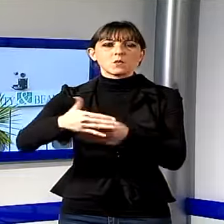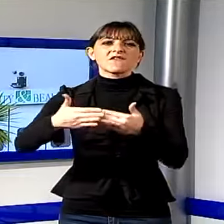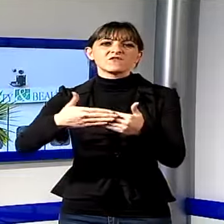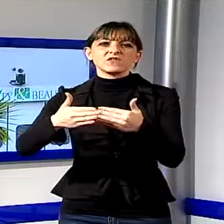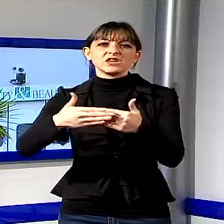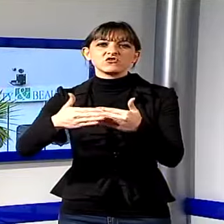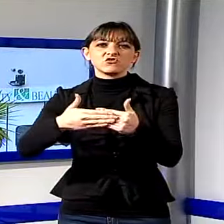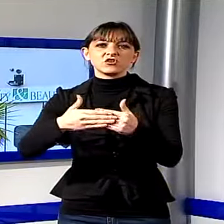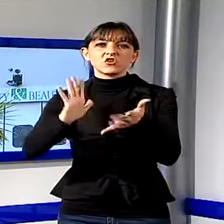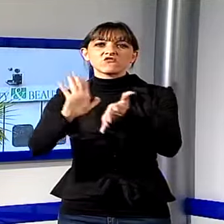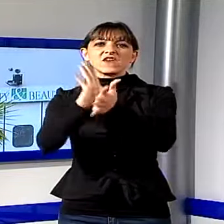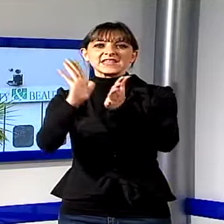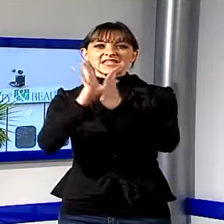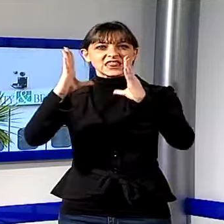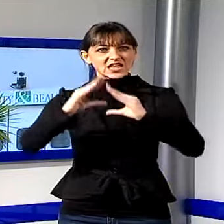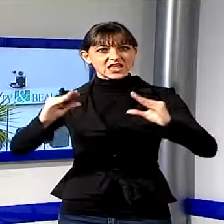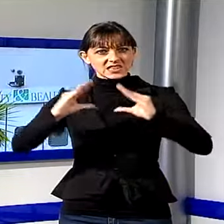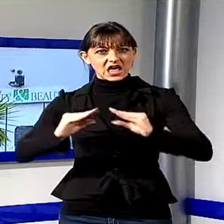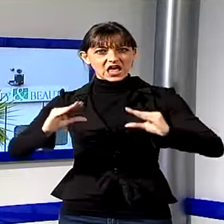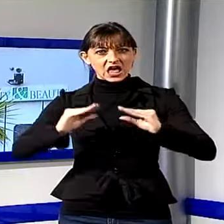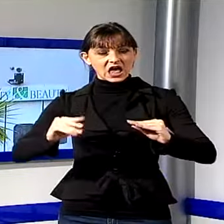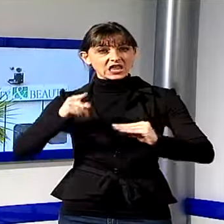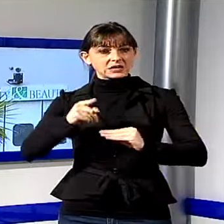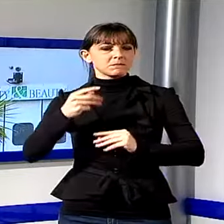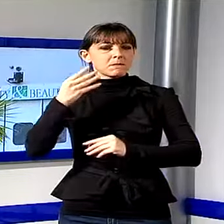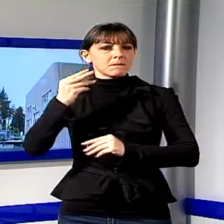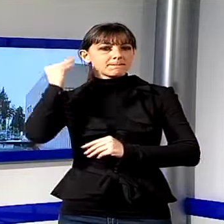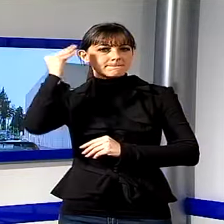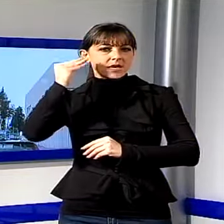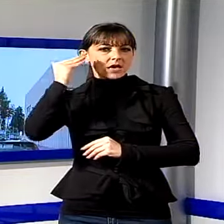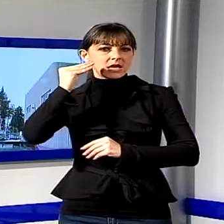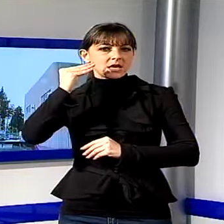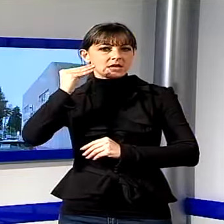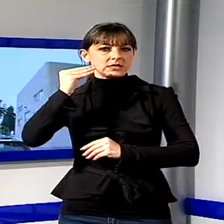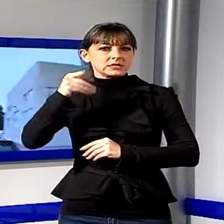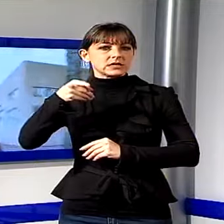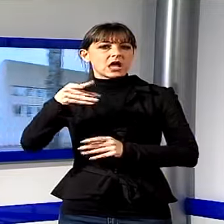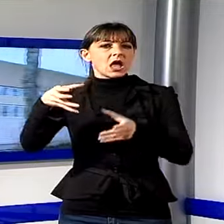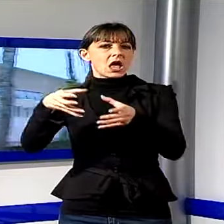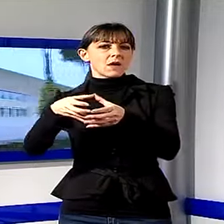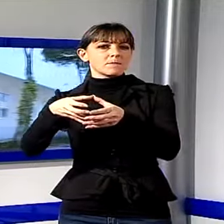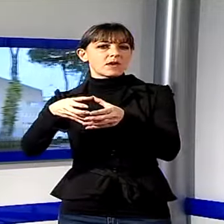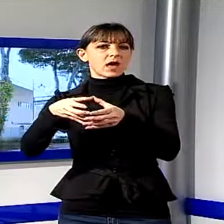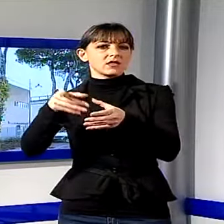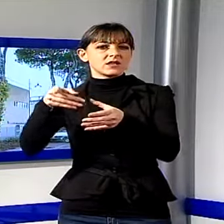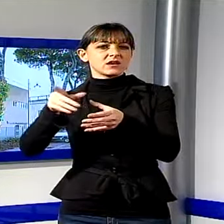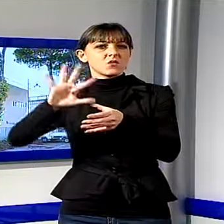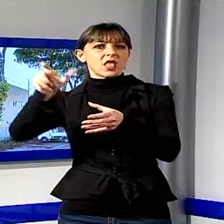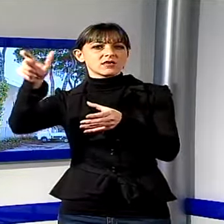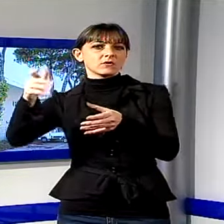natalizie. Non è da escludere che sia un colpo su commissione. La polizia sta visionando i filmati delle videocamere a circuito